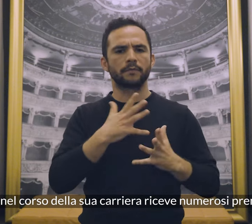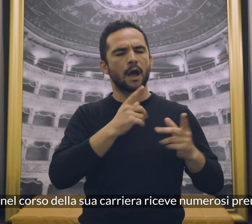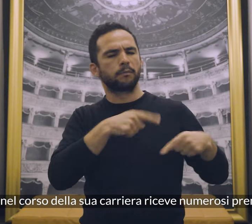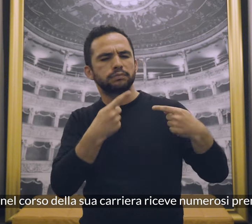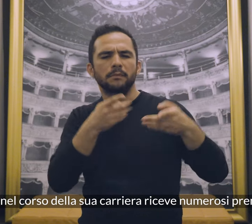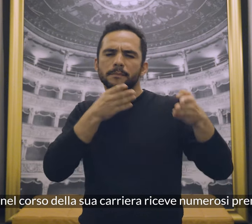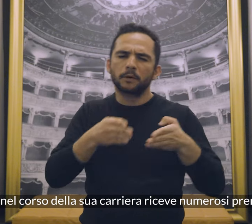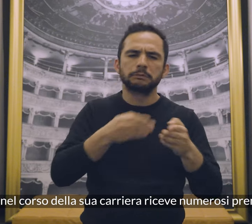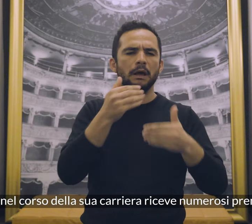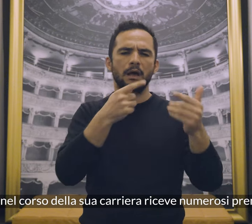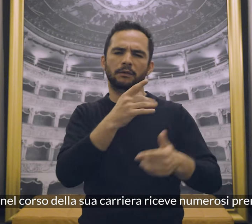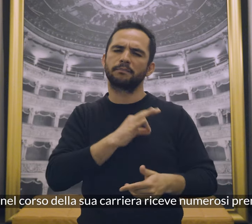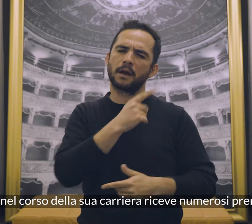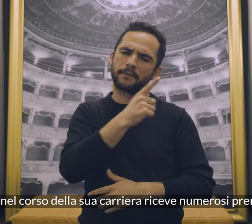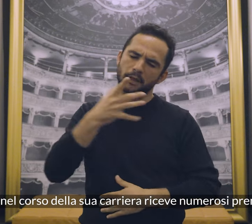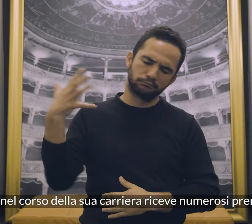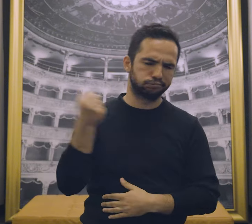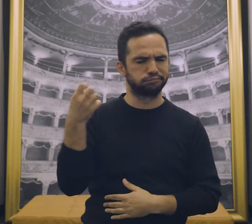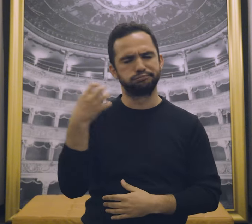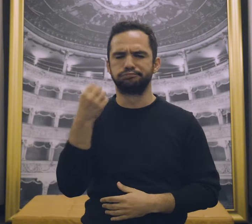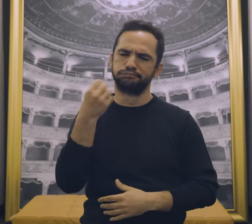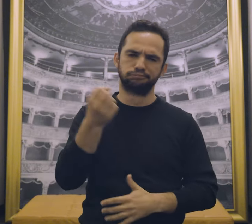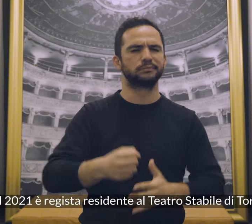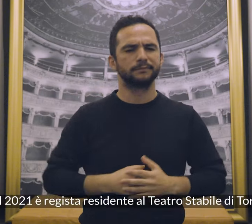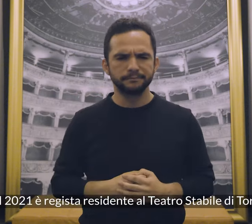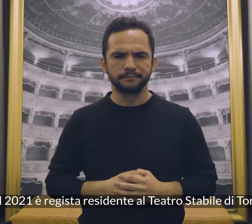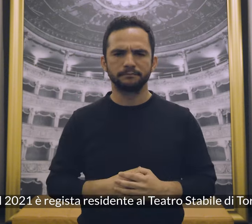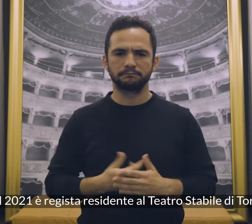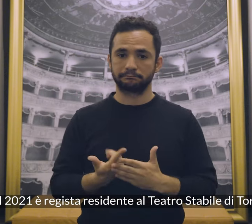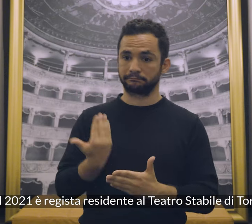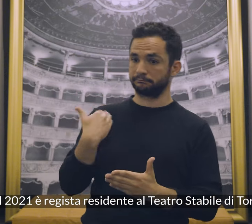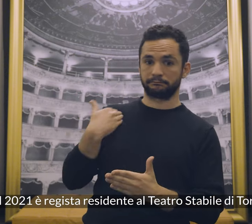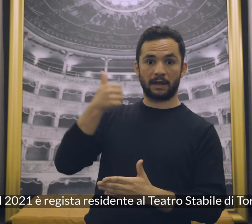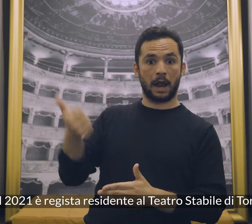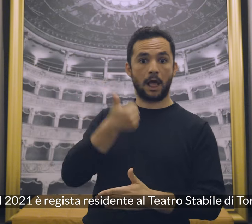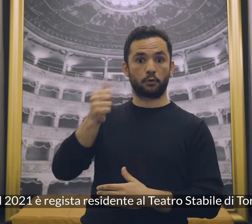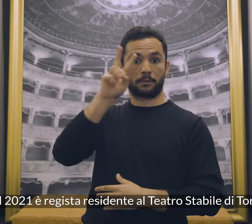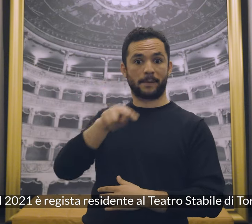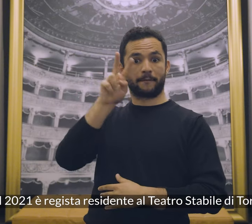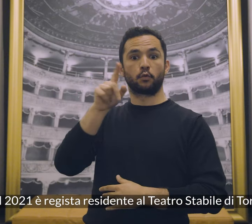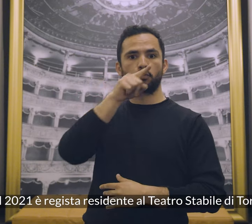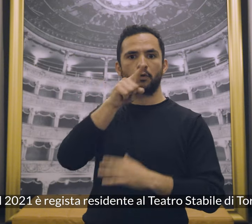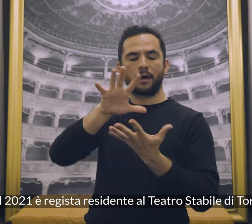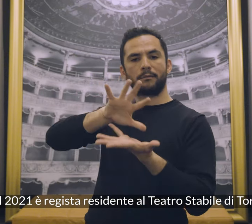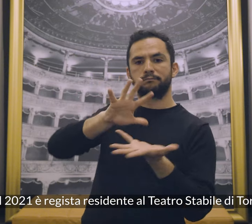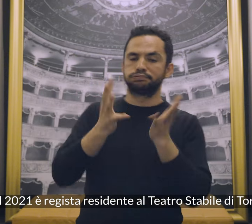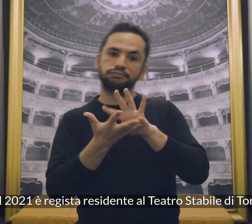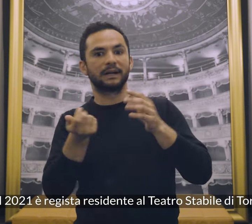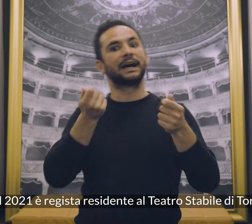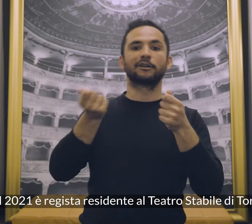sua carriera riceve numerosi premi. Dal 2021 è regista residente al Teatro Stabile